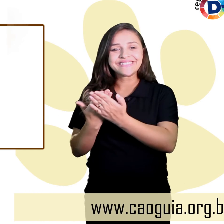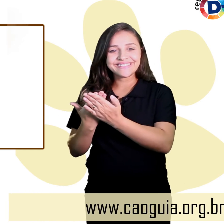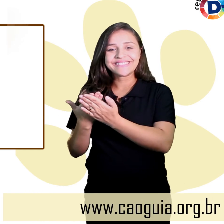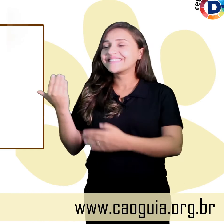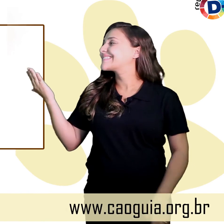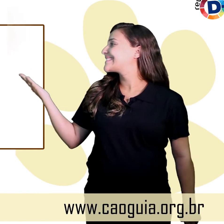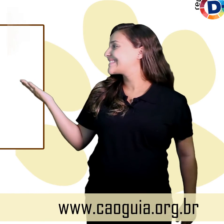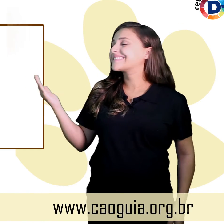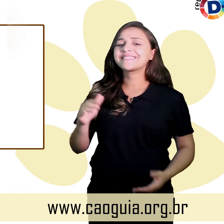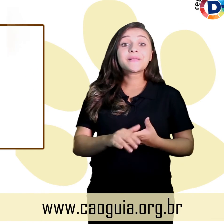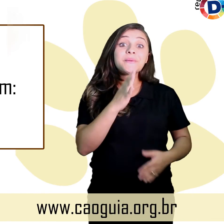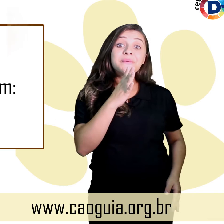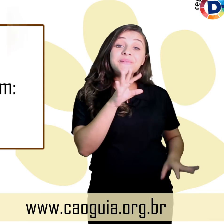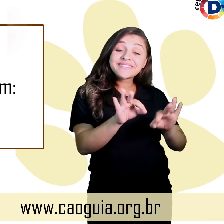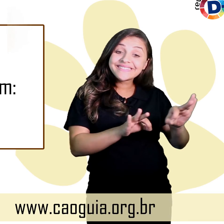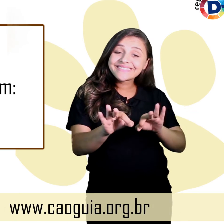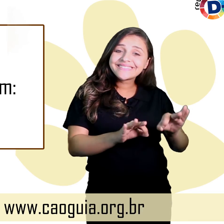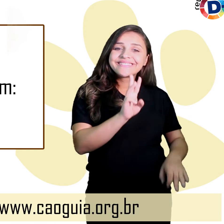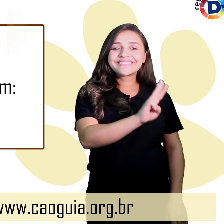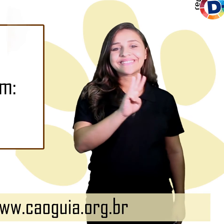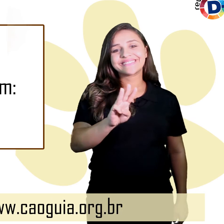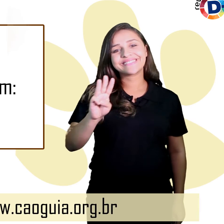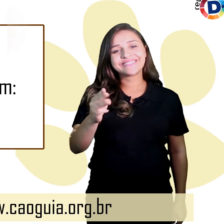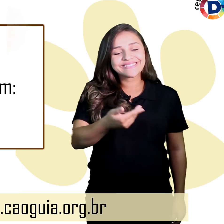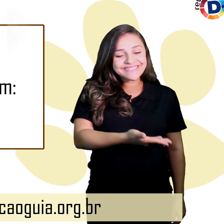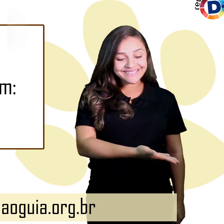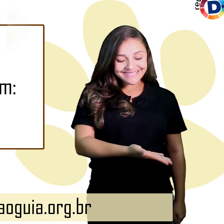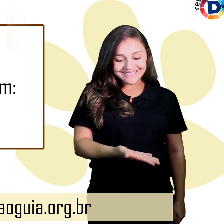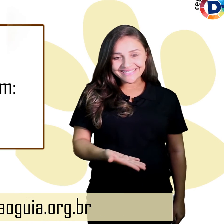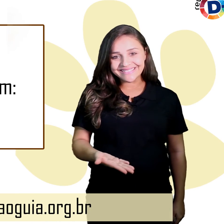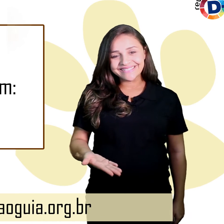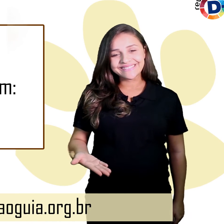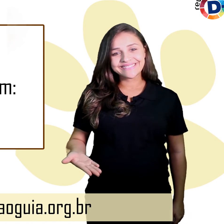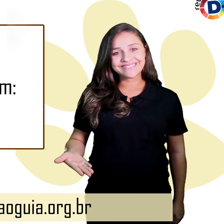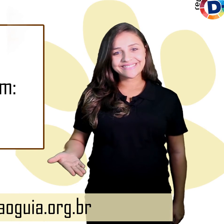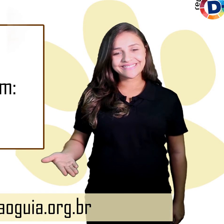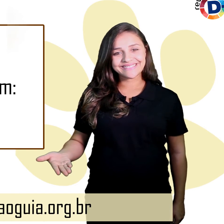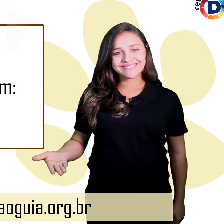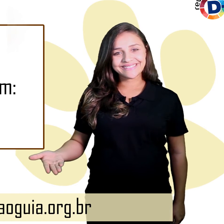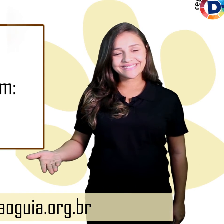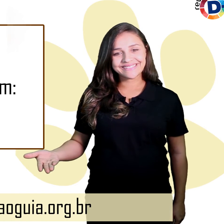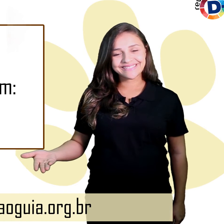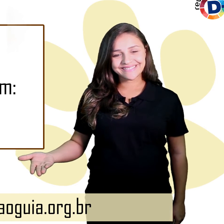Conheça o projeto em www.caonguia.org.br